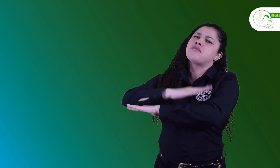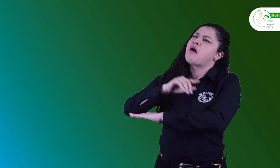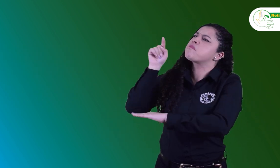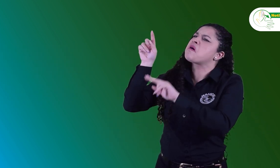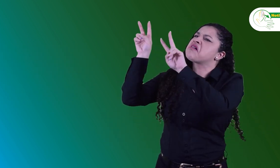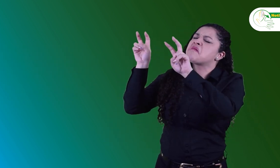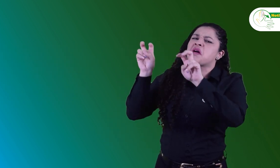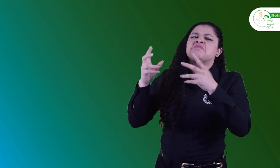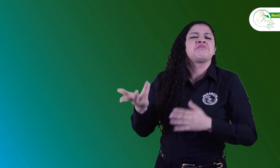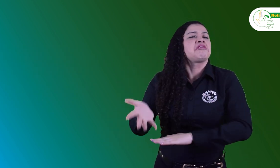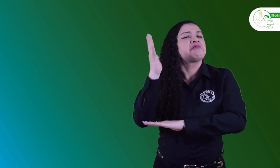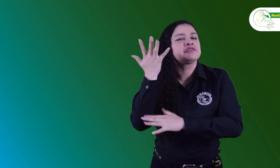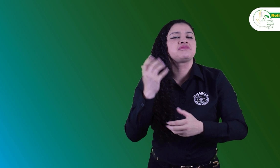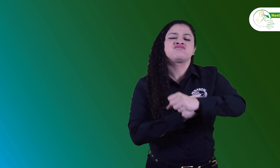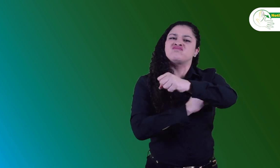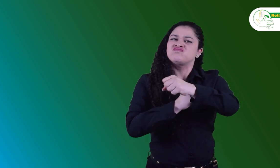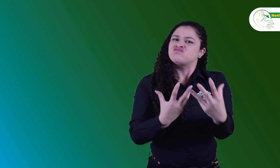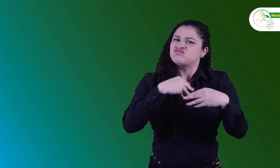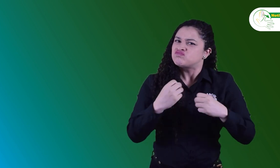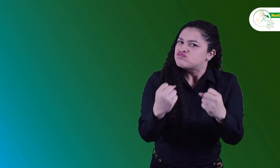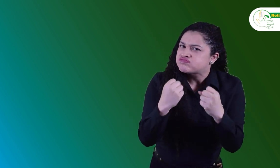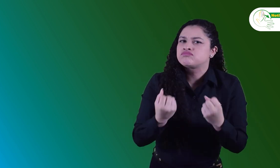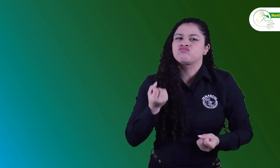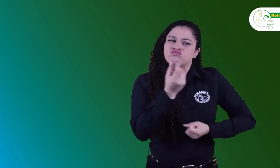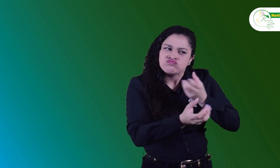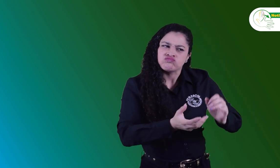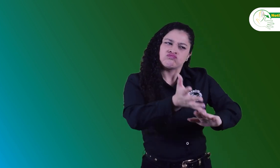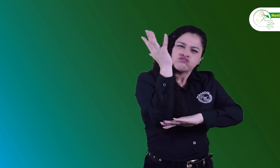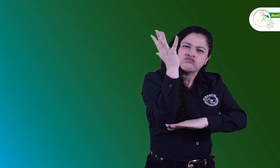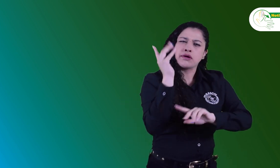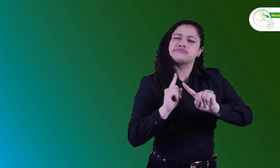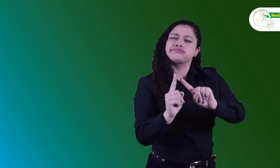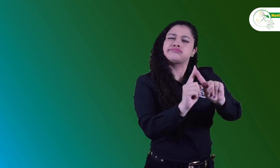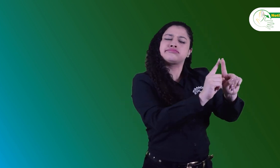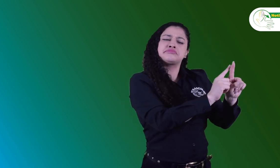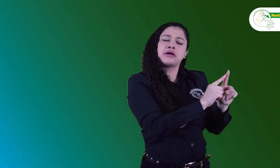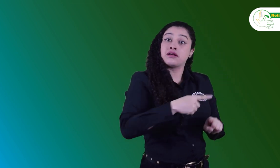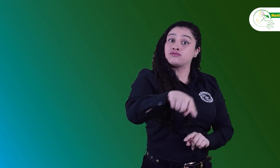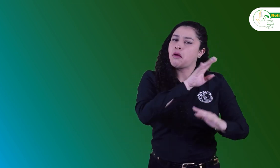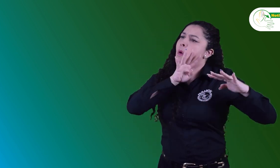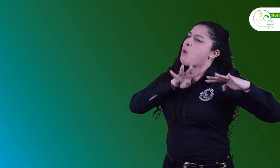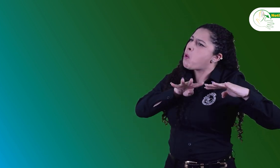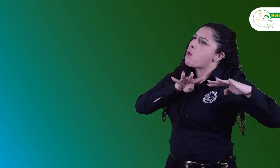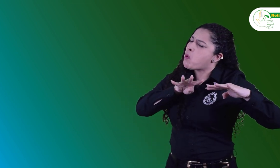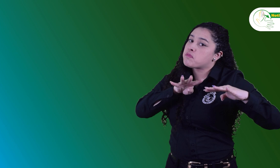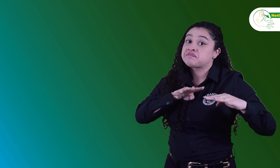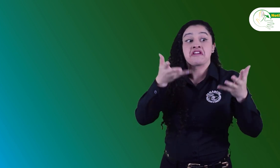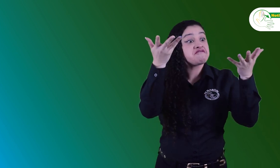Al finalizar la jornada, se realizó un reconocimiento a los proveedores por la excelencia en la labor